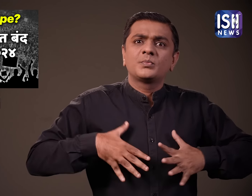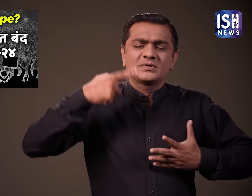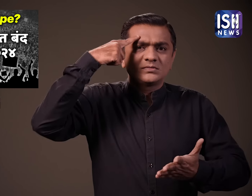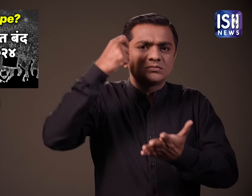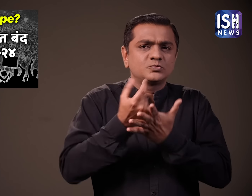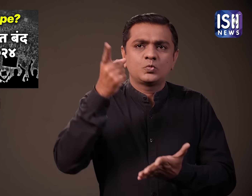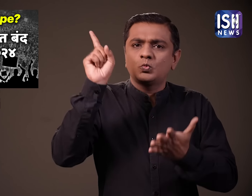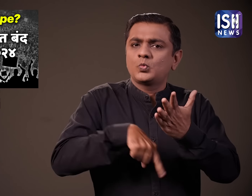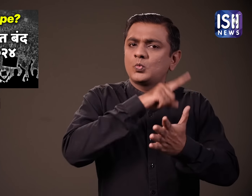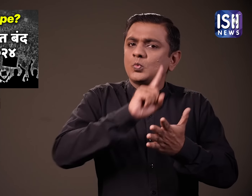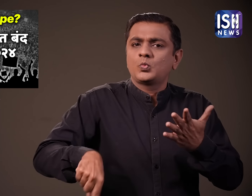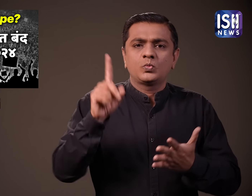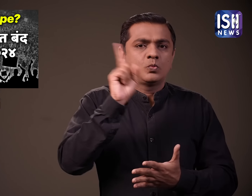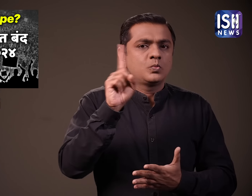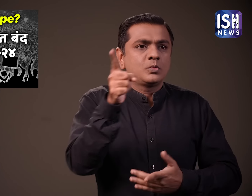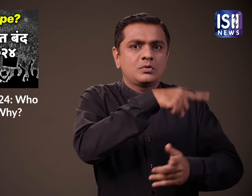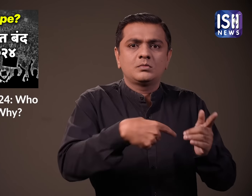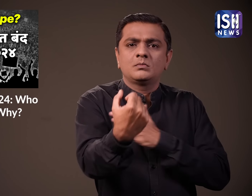फैसला गलत है और आरक्षन उनका अधिकार है